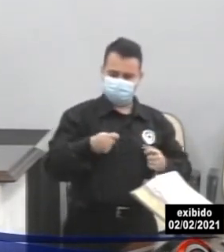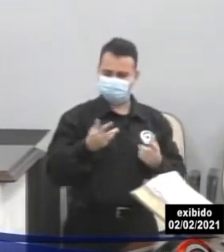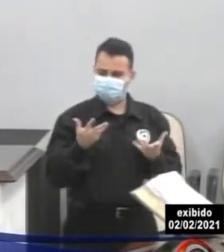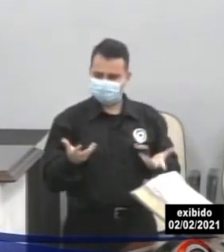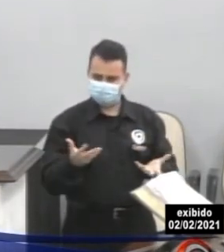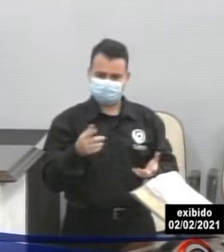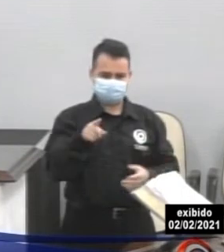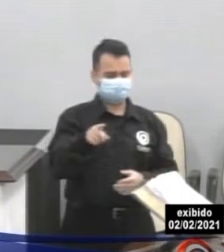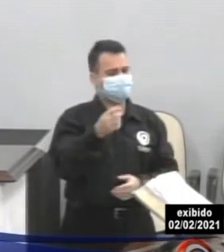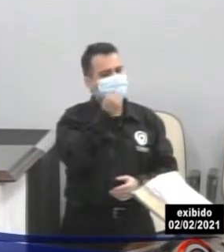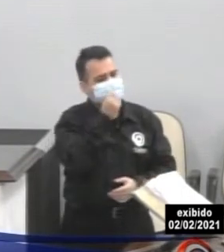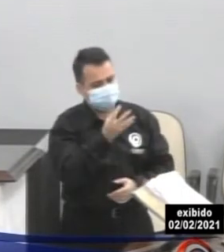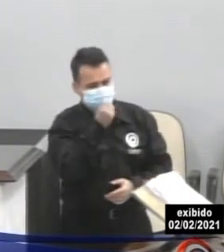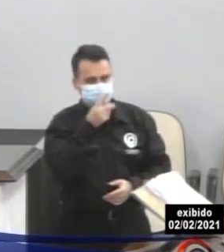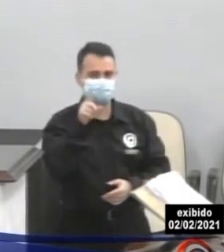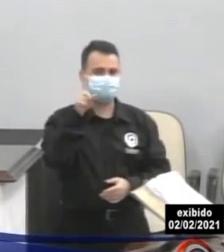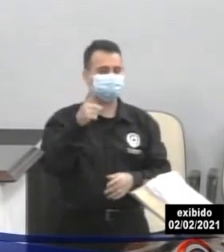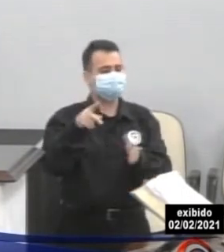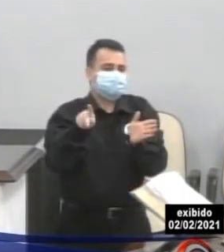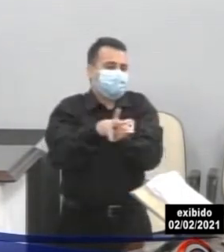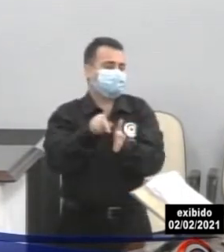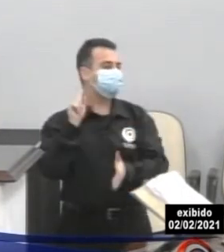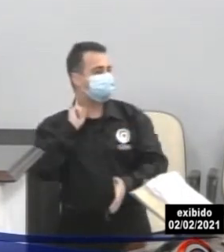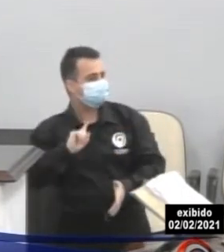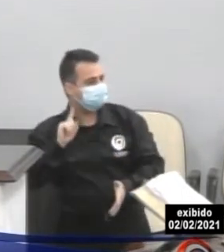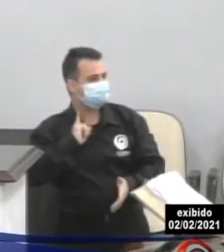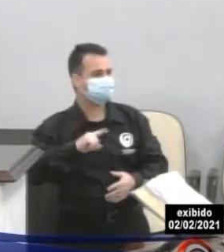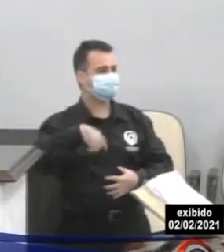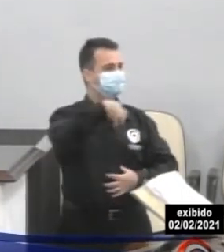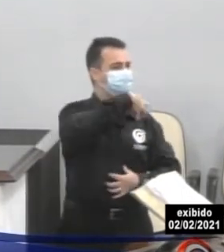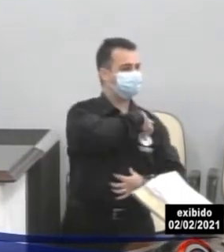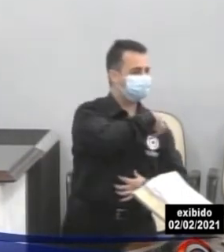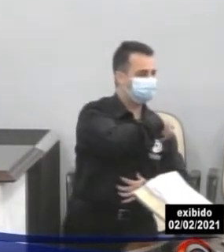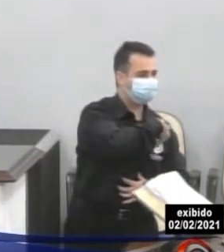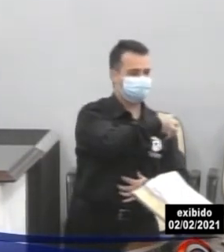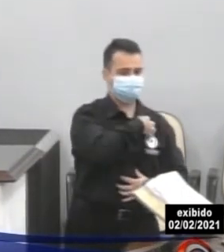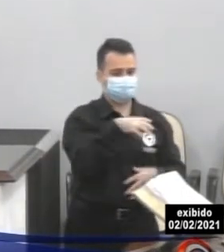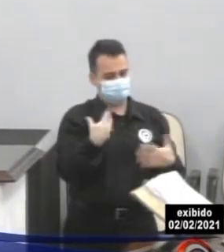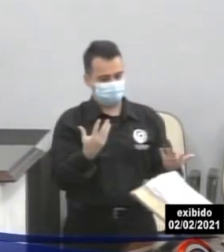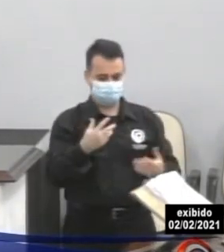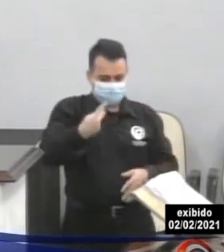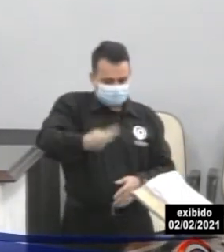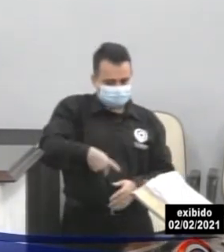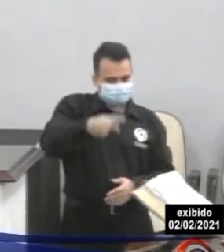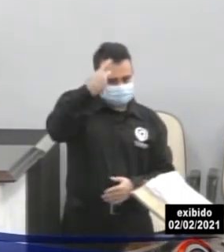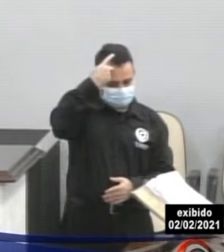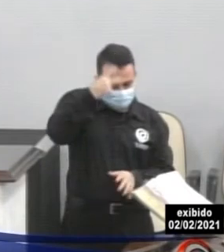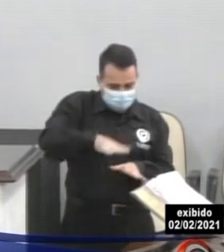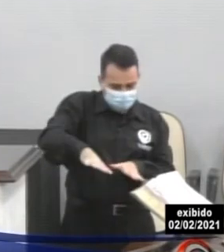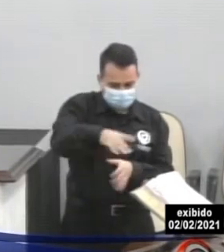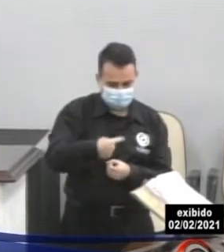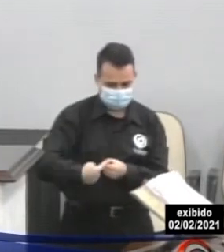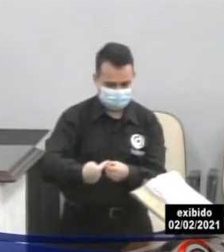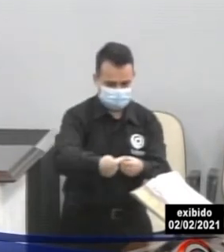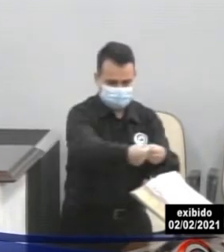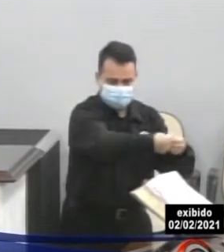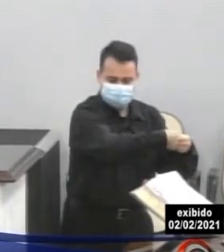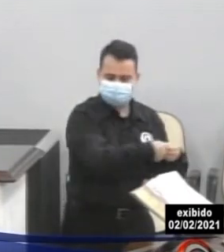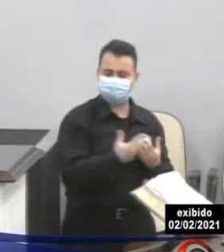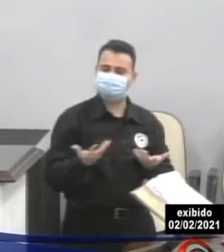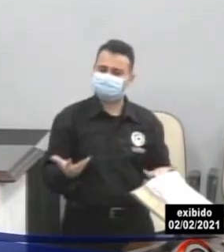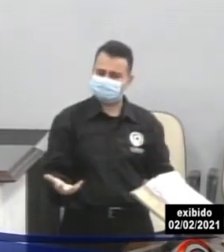isso é tão marcante de Minas Gerais, é tão marcante da Bahia, isso é tão marcante do interior de São Paulo. Nós estamos sufocando, nós estamos